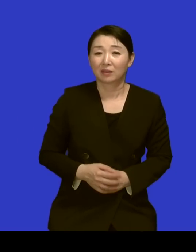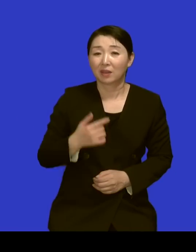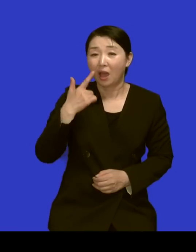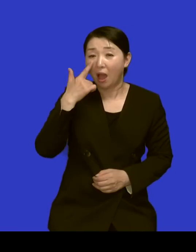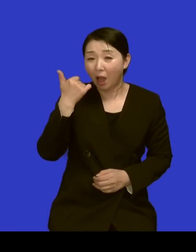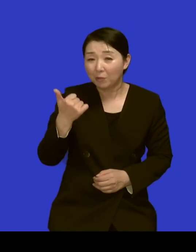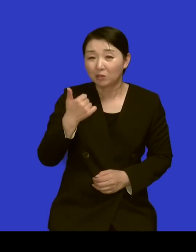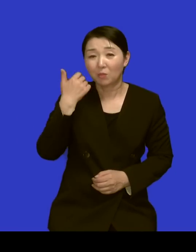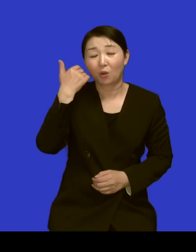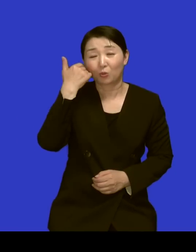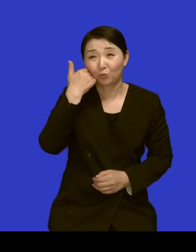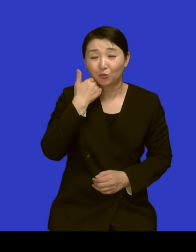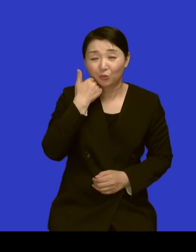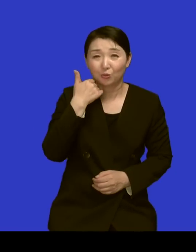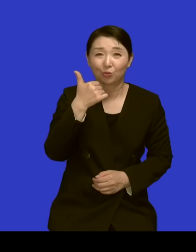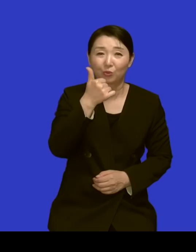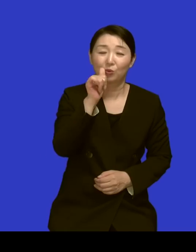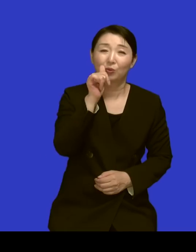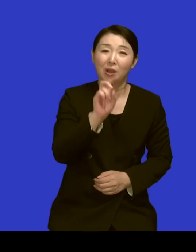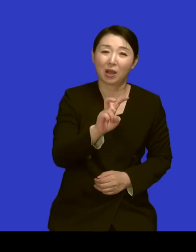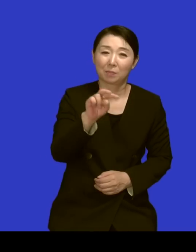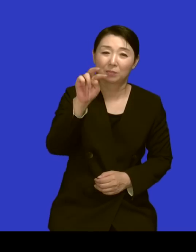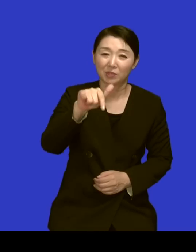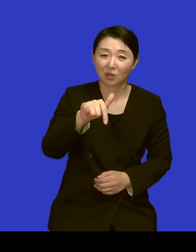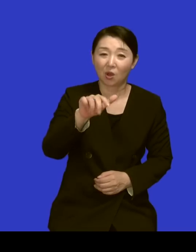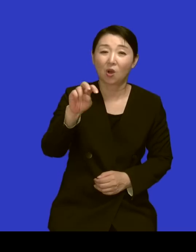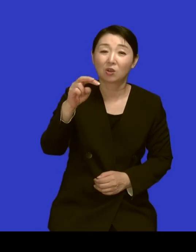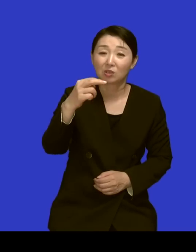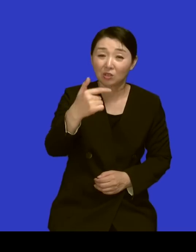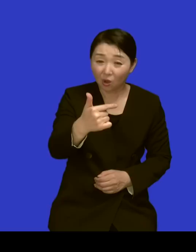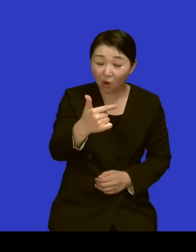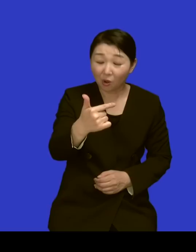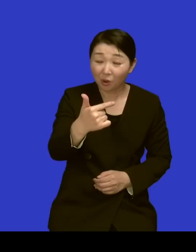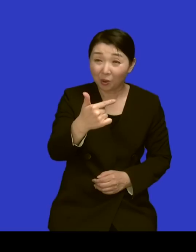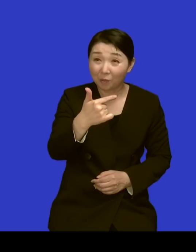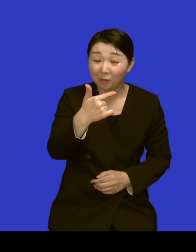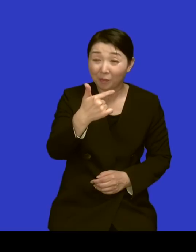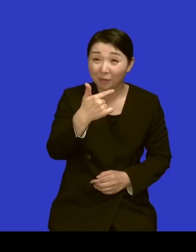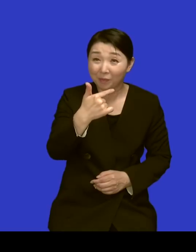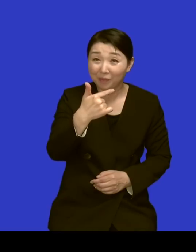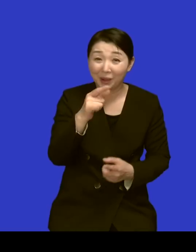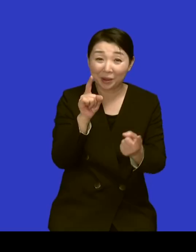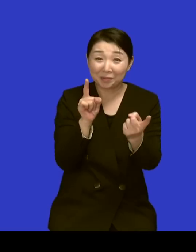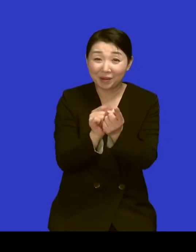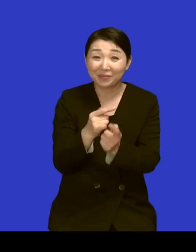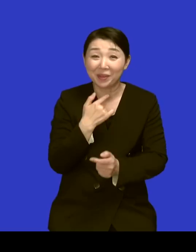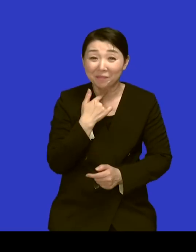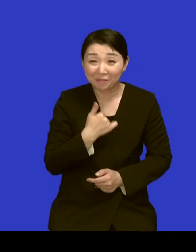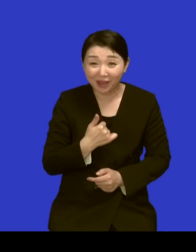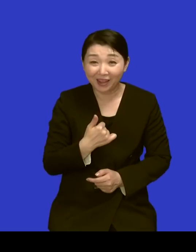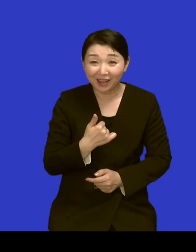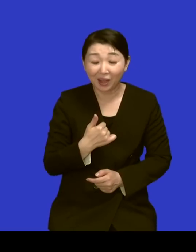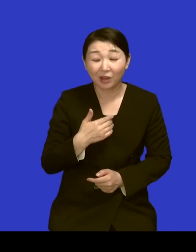사이셨다면서요 네 저는 함석헌 선생님이 저희 할아버지인 줄 알았어요 어렸을 때 네